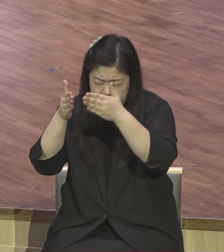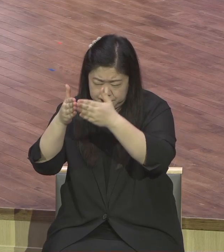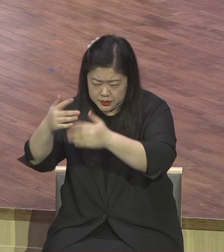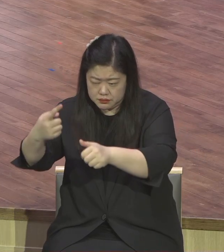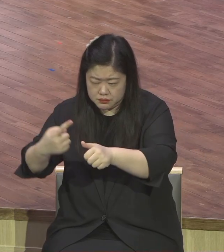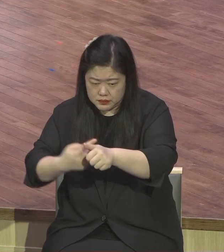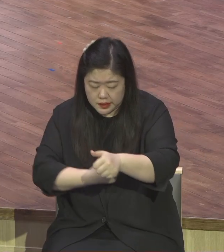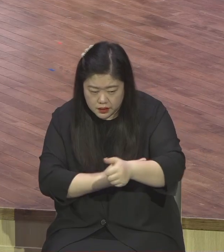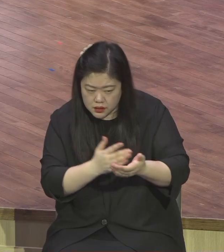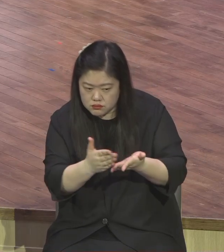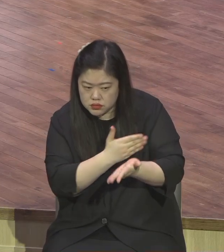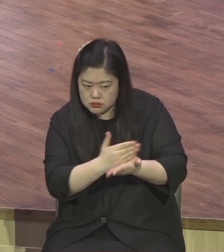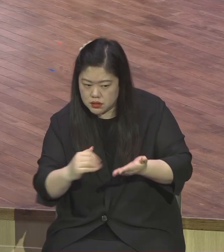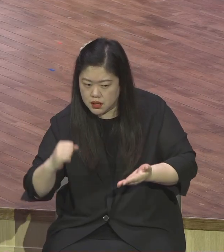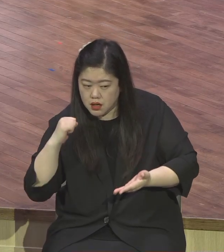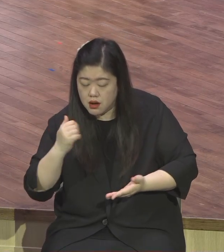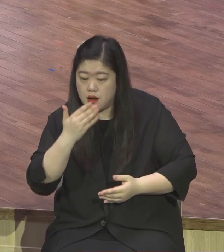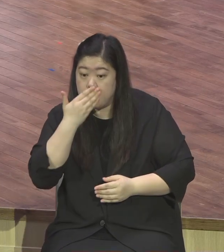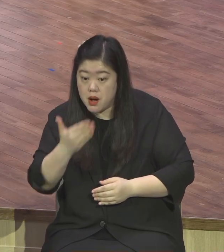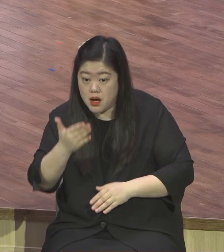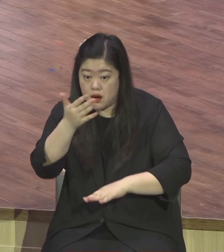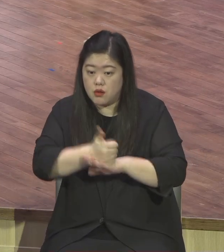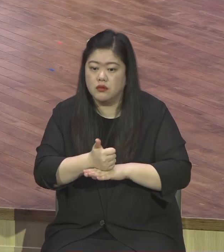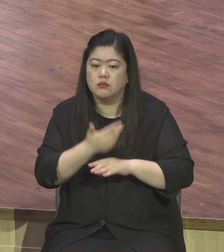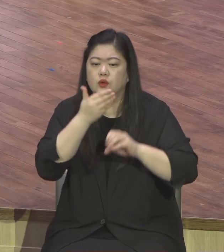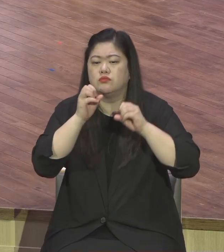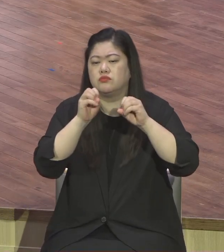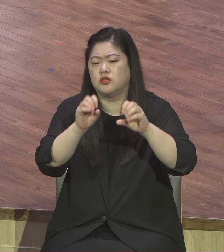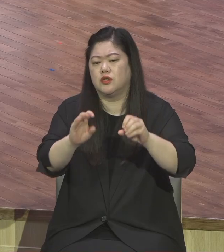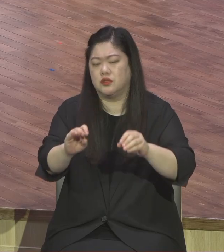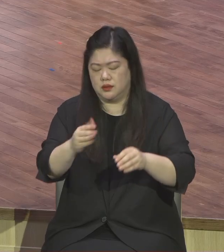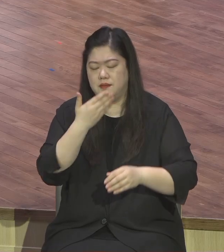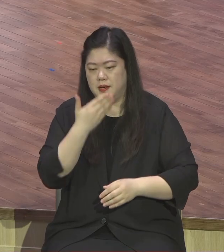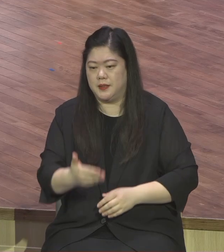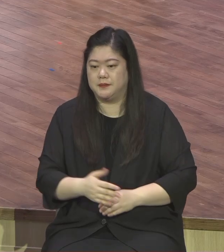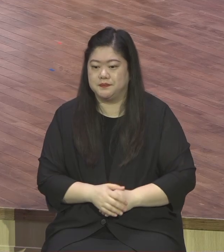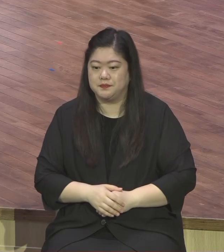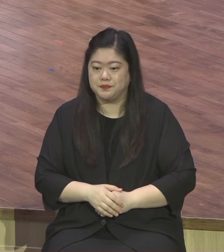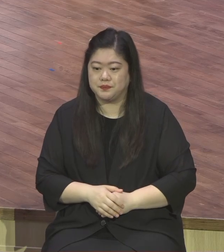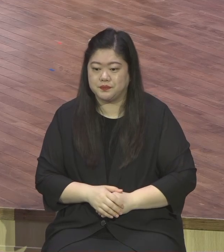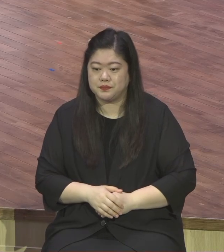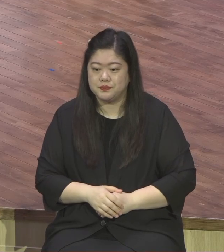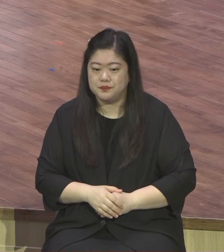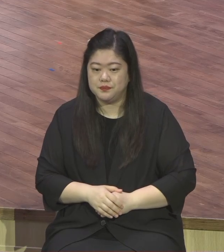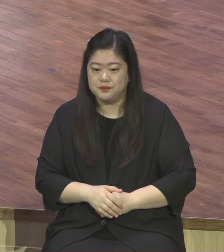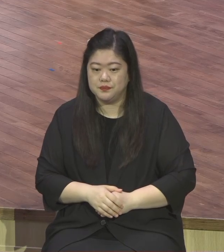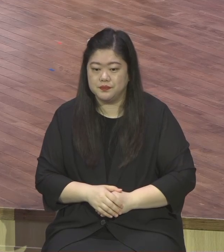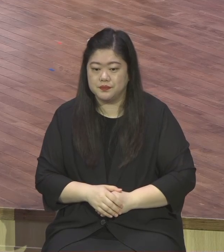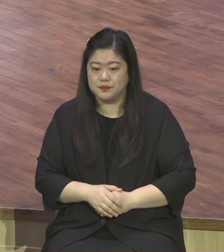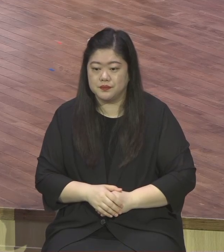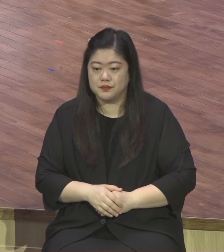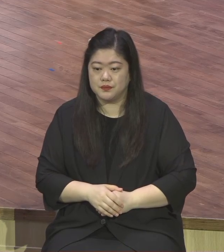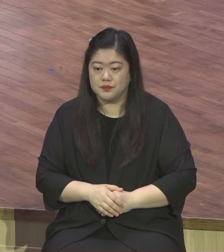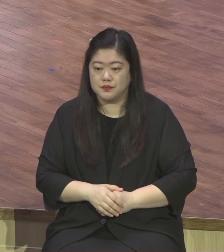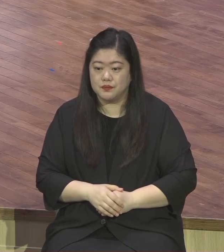체험하게 된다 오늘 본문 22절에 보면 예수님께서 절대 믿음의 기도에 대해서